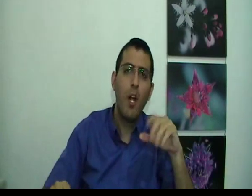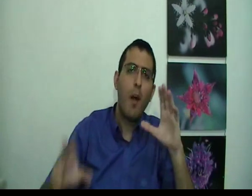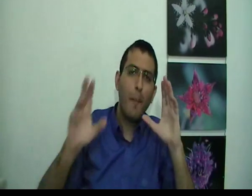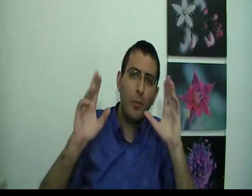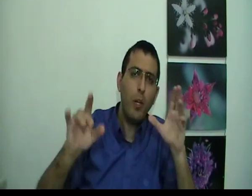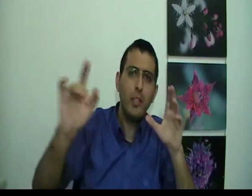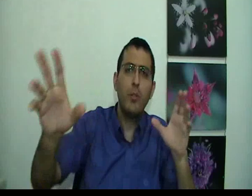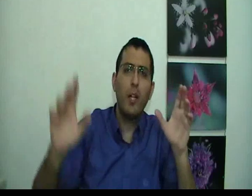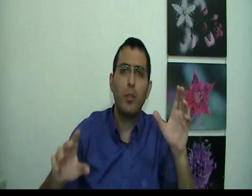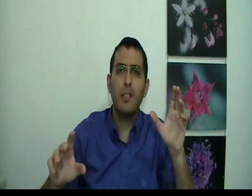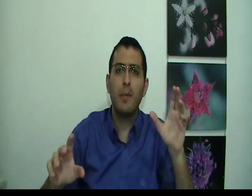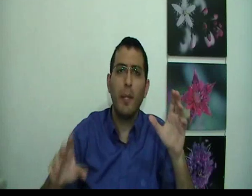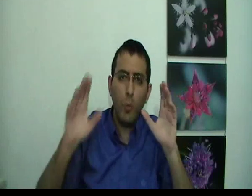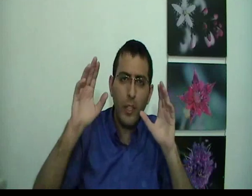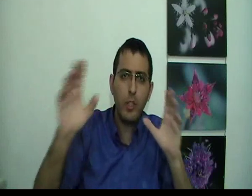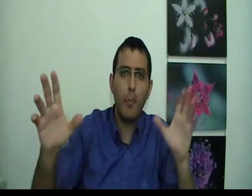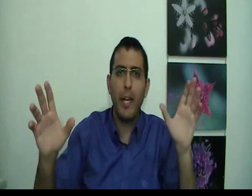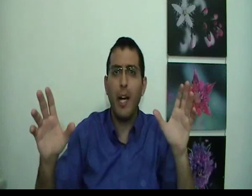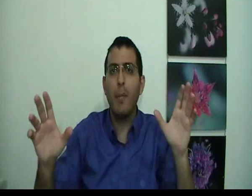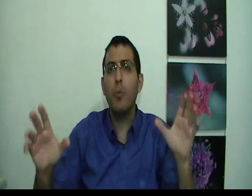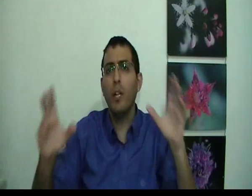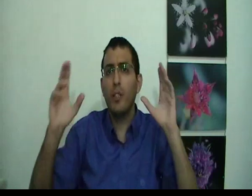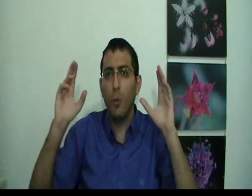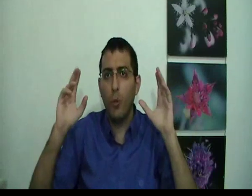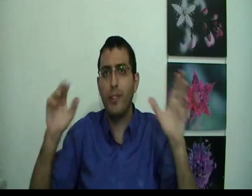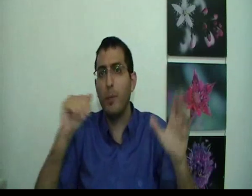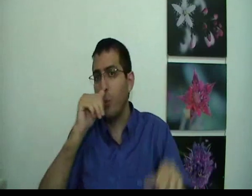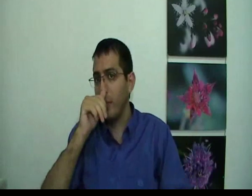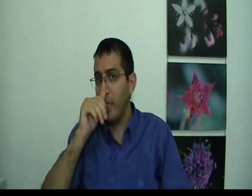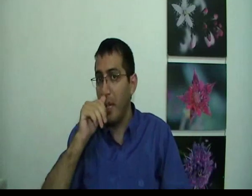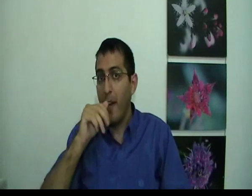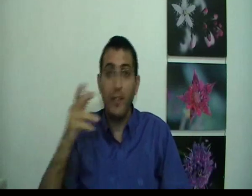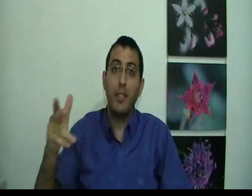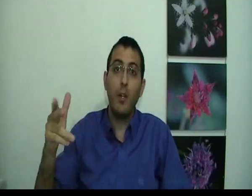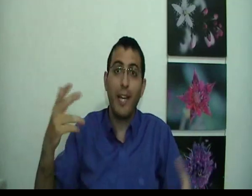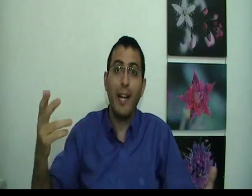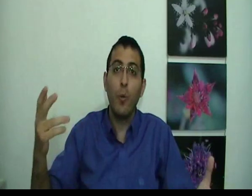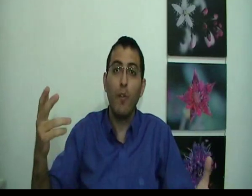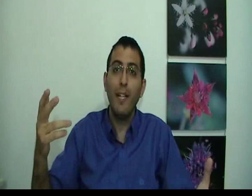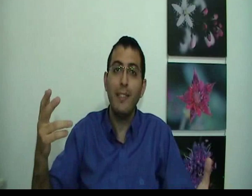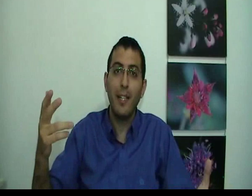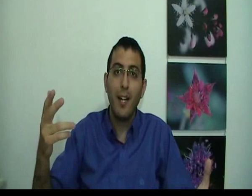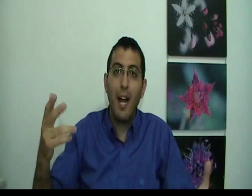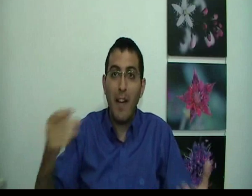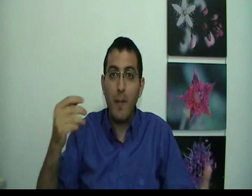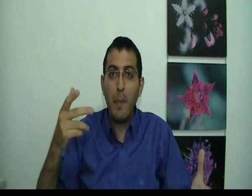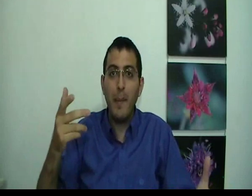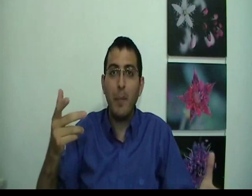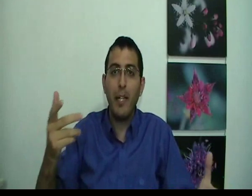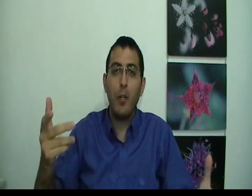בטוח שיש לו רצון עצני, בטוח שיש לו בחירה, בטוח שהוא עושה מה שהוא רוצה, וזה נכון כי ככה הוא חווה את זה, אבל מי באמת מחליט לו